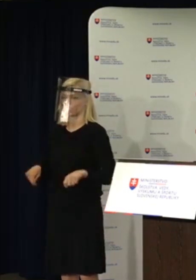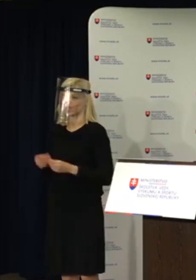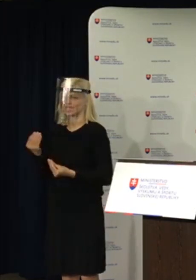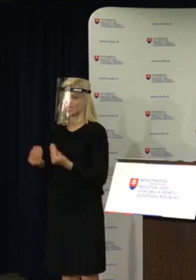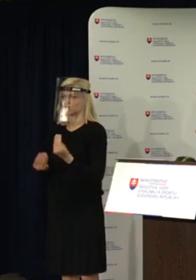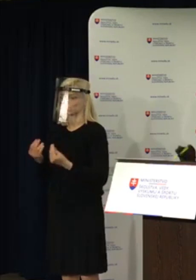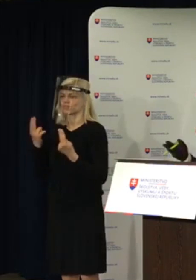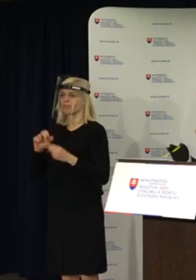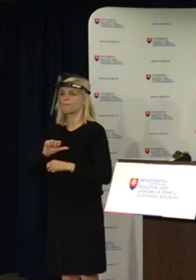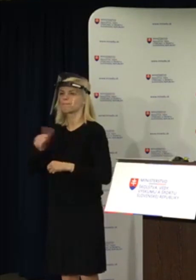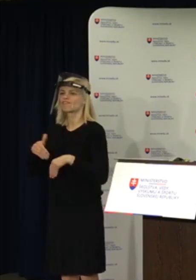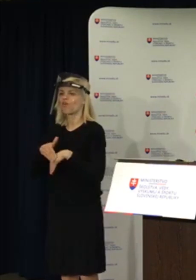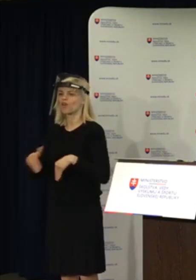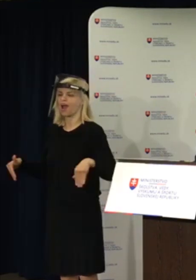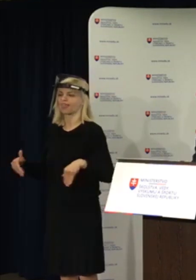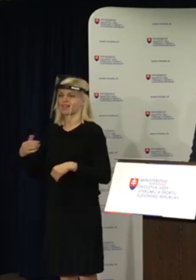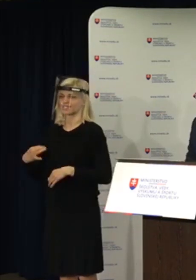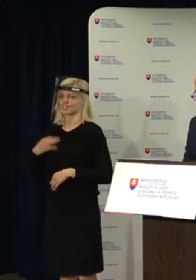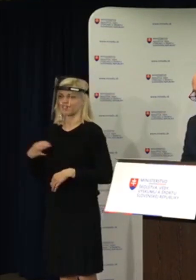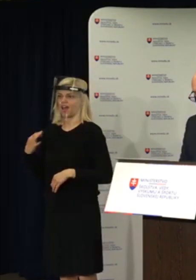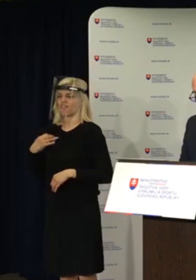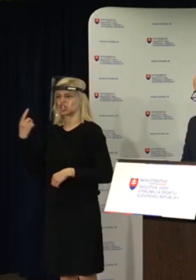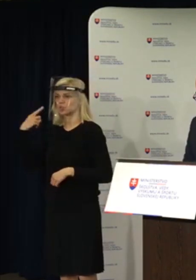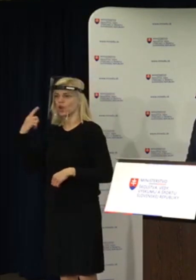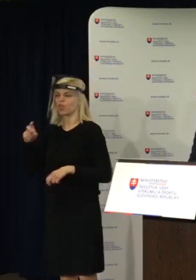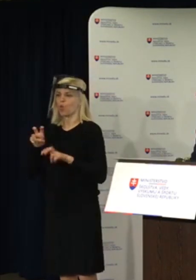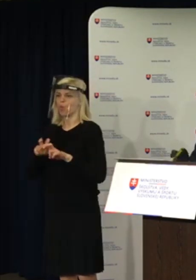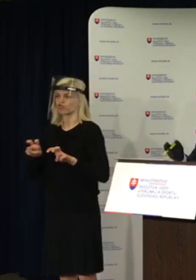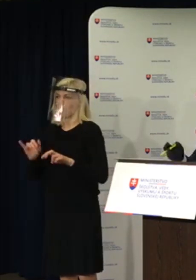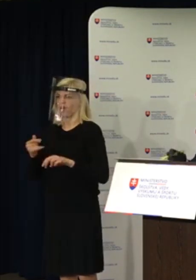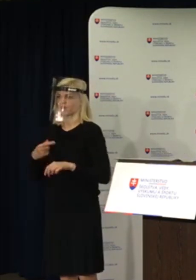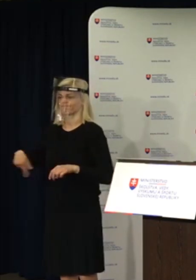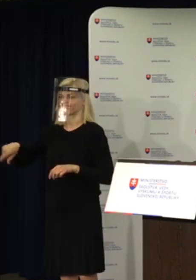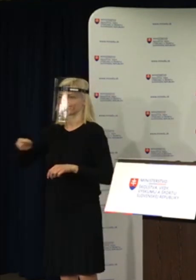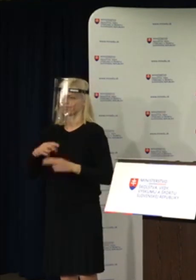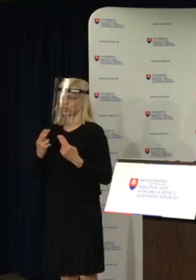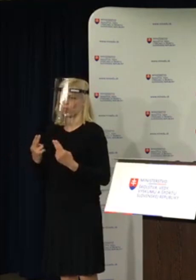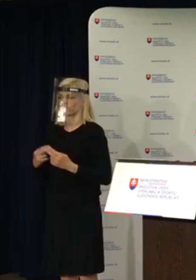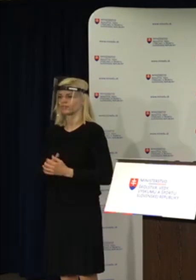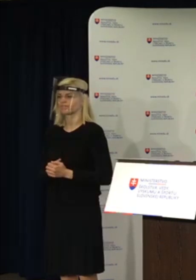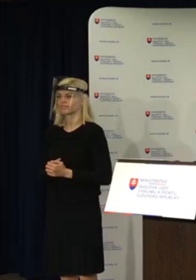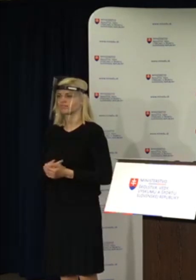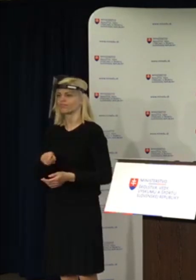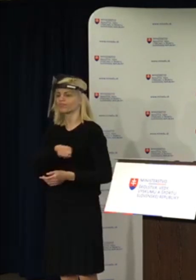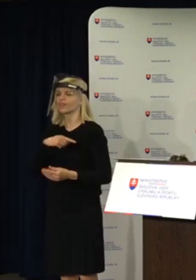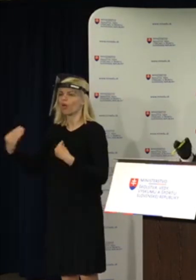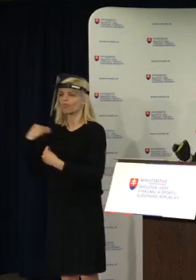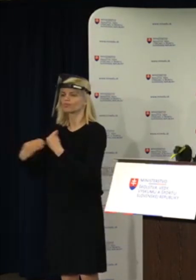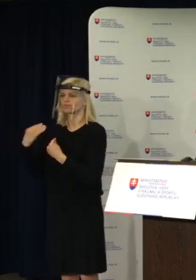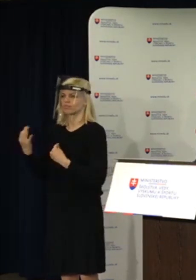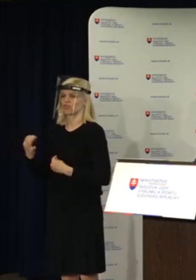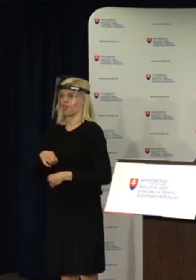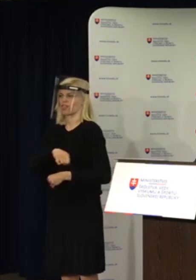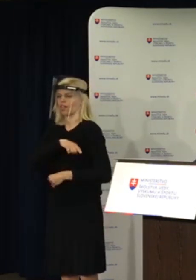sme chránili zdravie študentov, učiteľov, aj nás všetkých. Mnohí sa pýtali, že prečo to tak dlho trvalo, kým sme sa